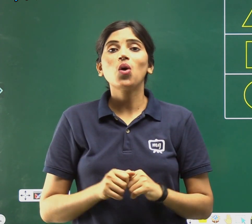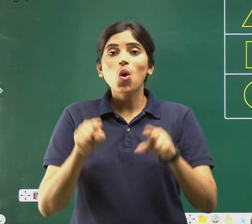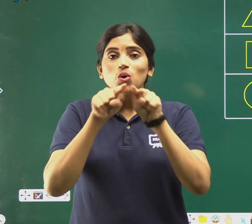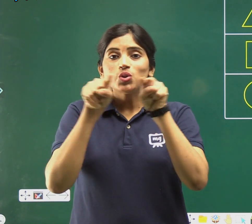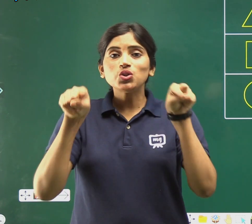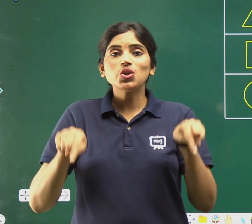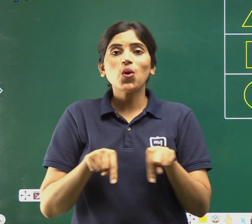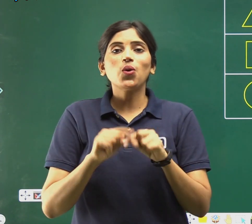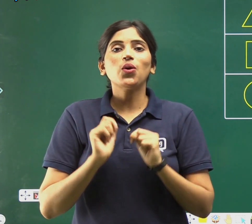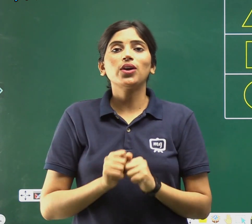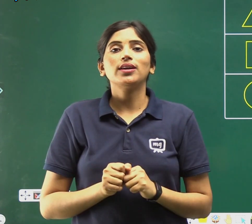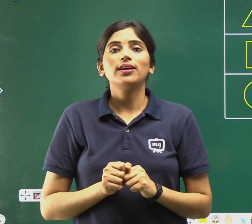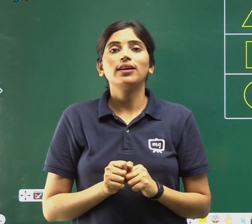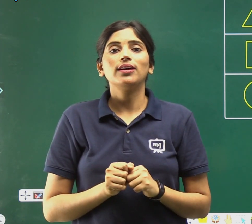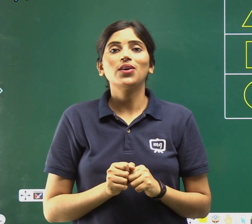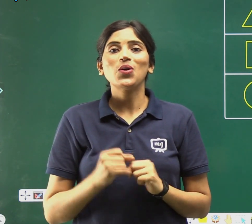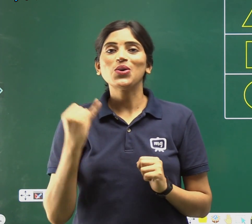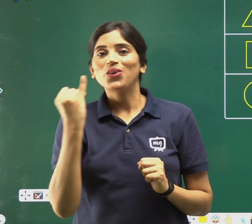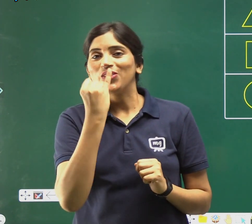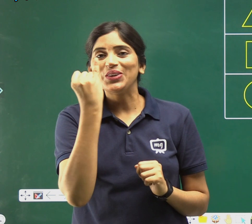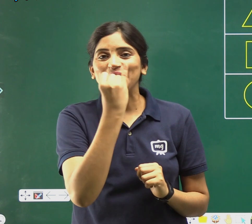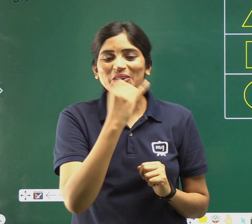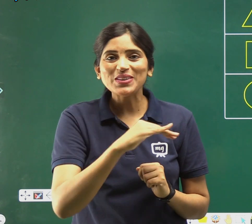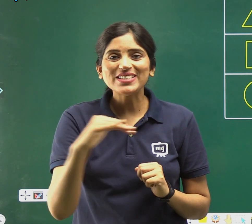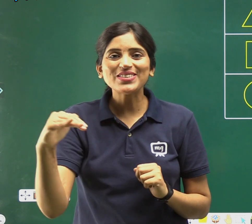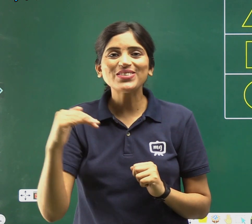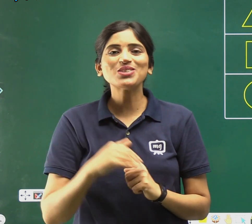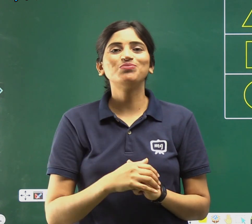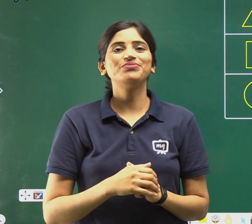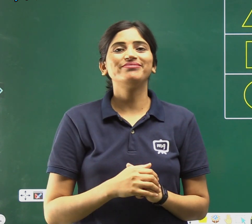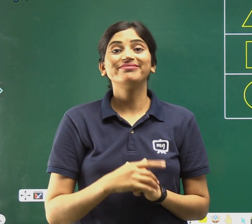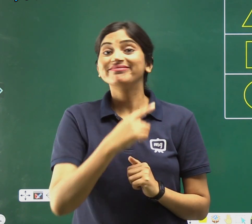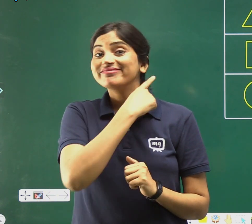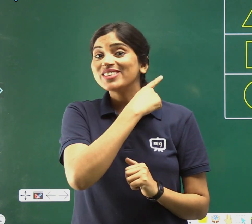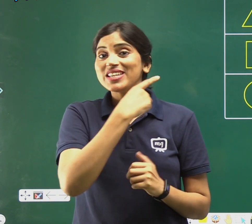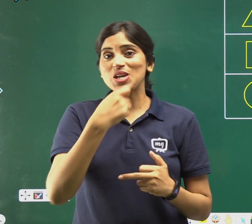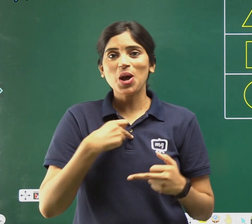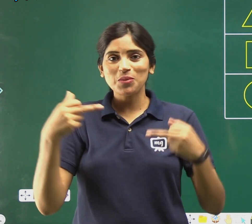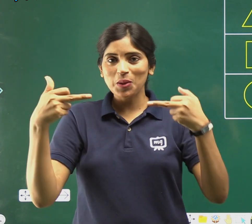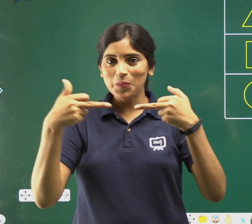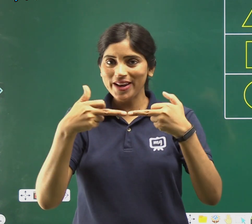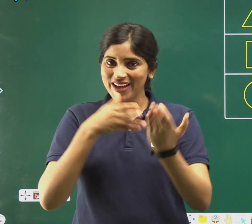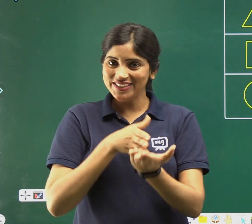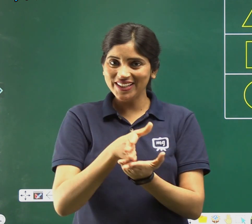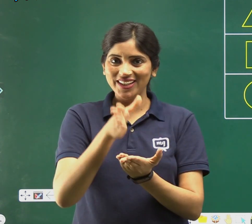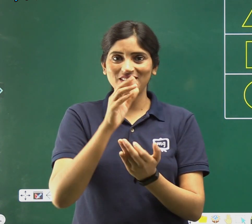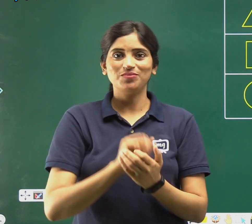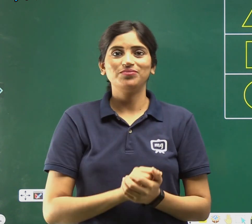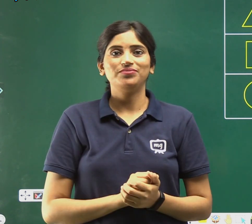चोकौर, ढूंडो बच्चों, ये हमने मिला दिये,